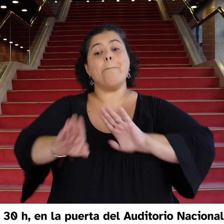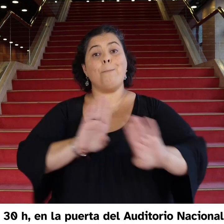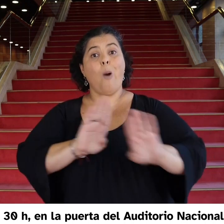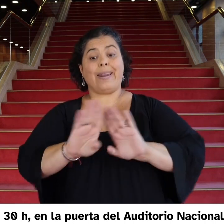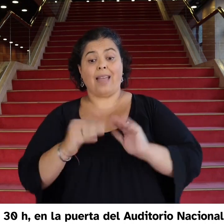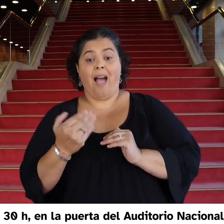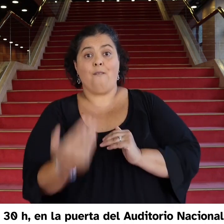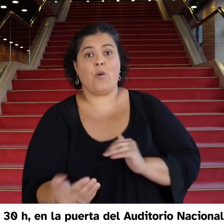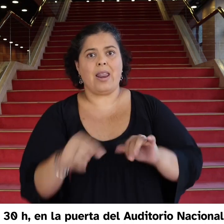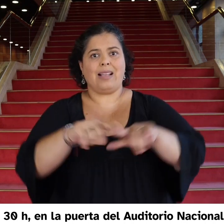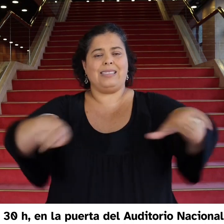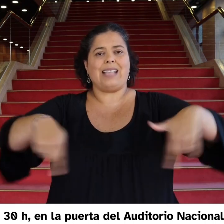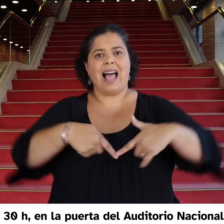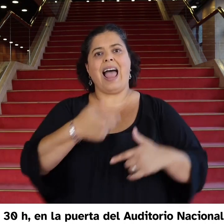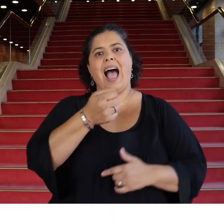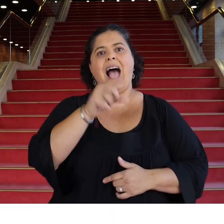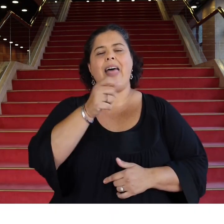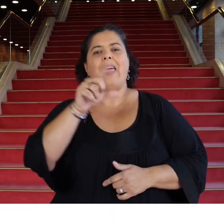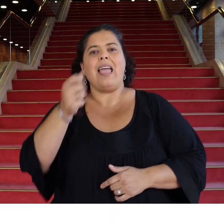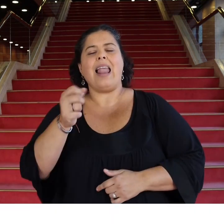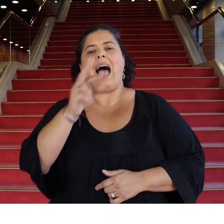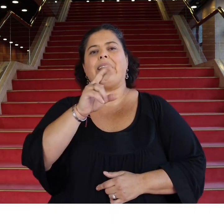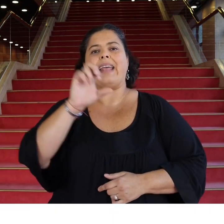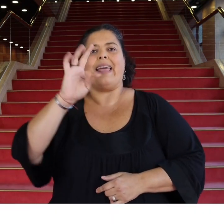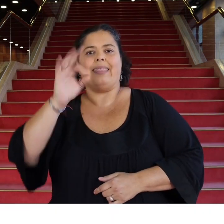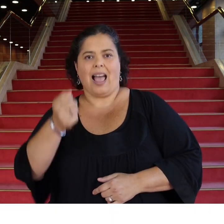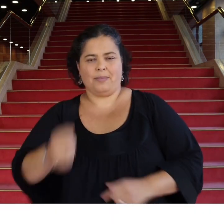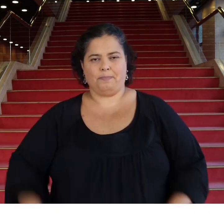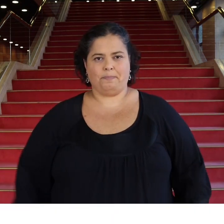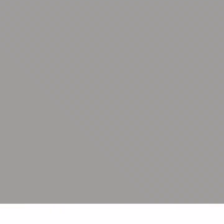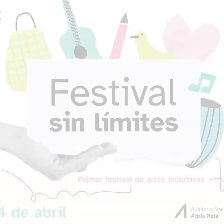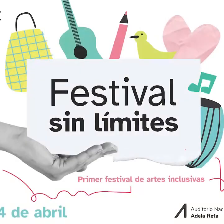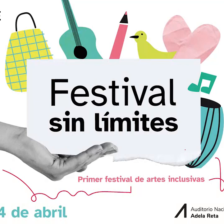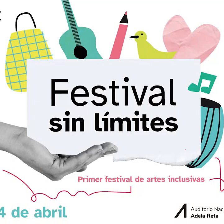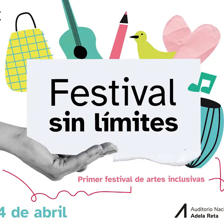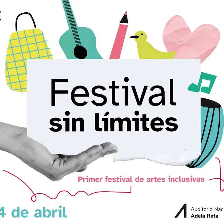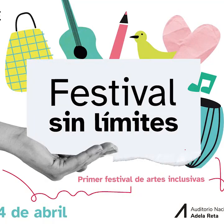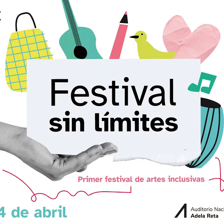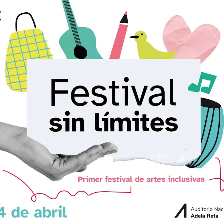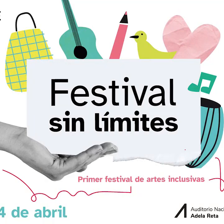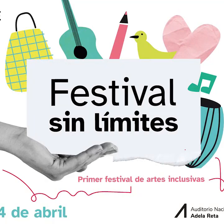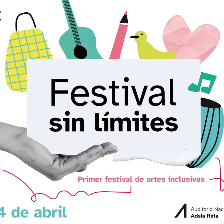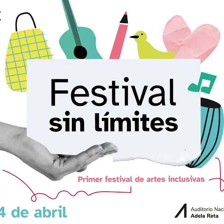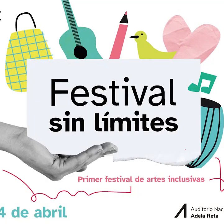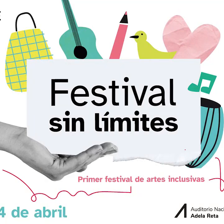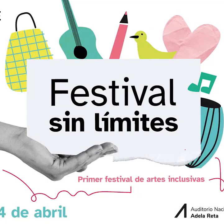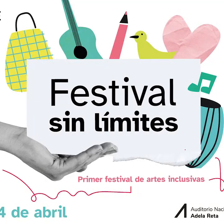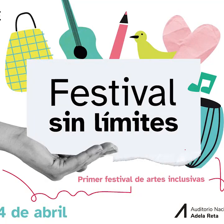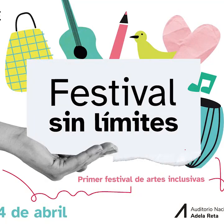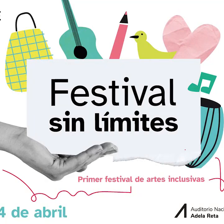Trize formación adela Reta Macab elles Gracias por ver